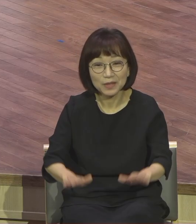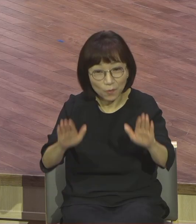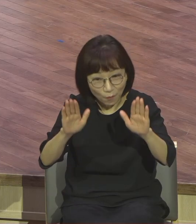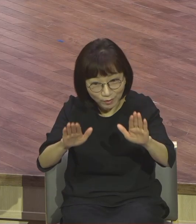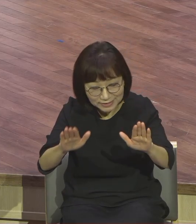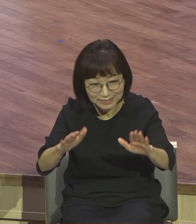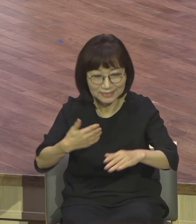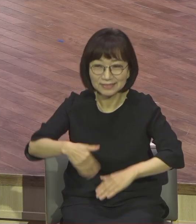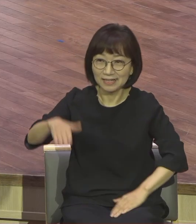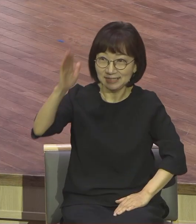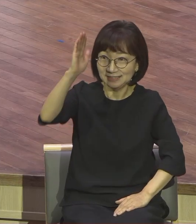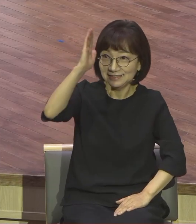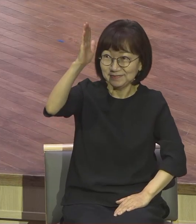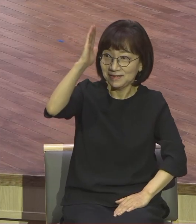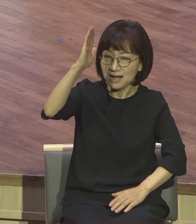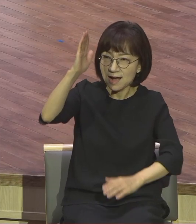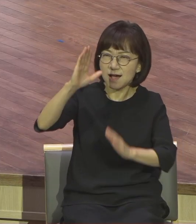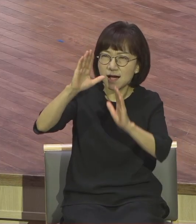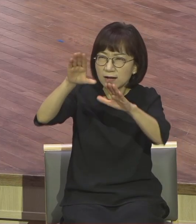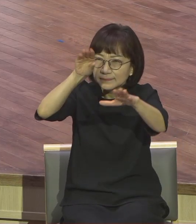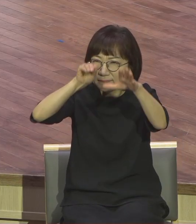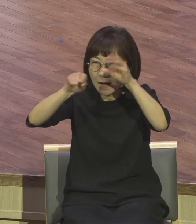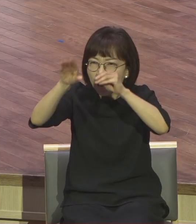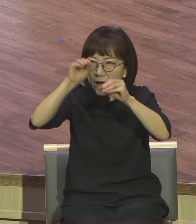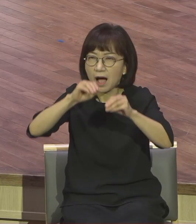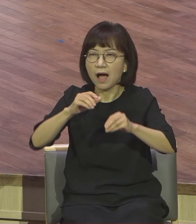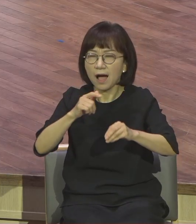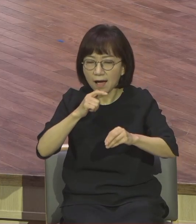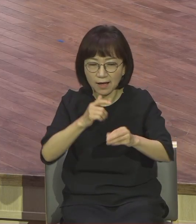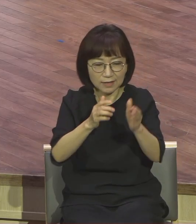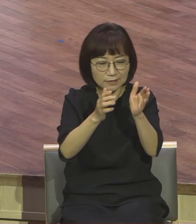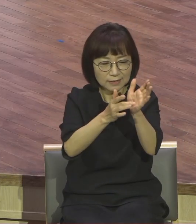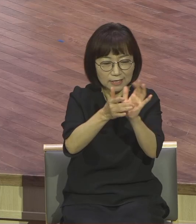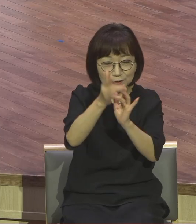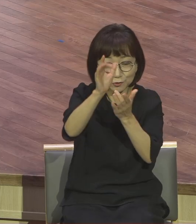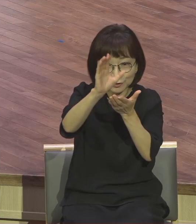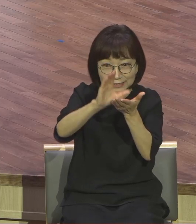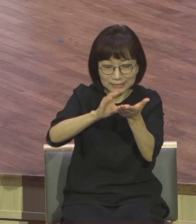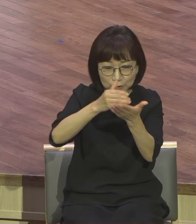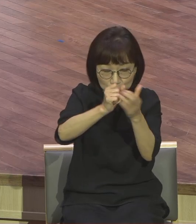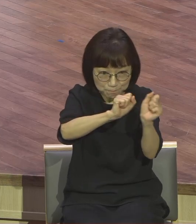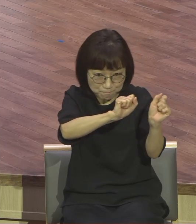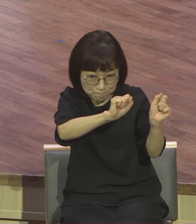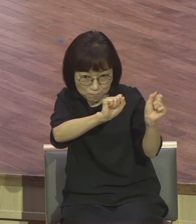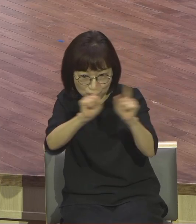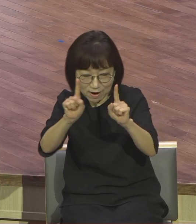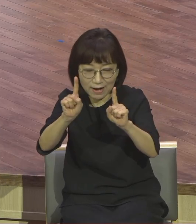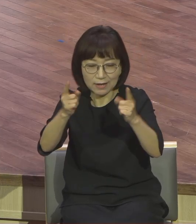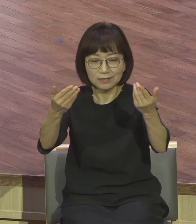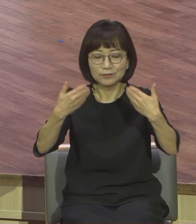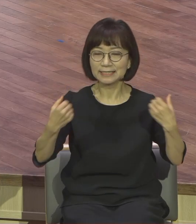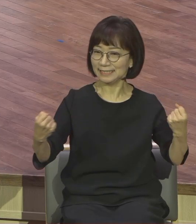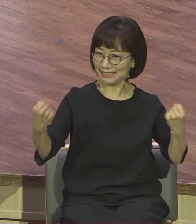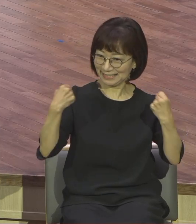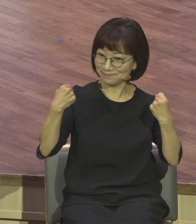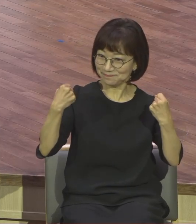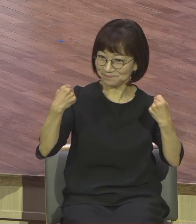예수 그리스도의 부활이 주는 이런 생명 넘치는 이 힘을 24시